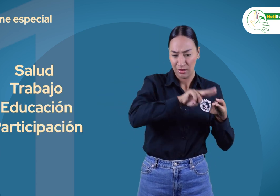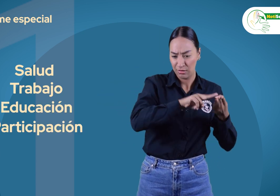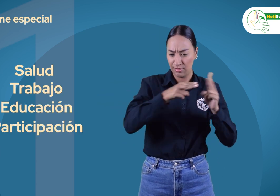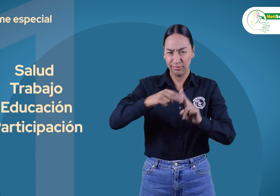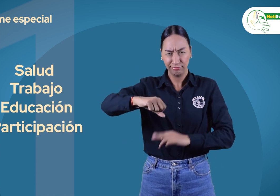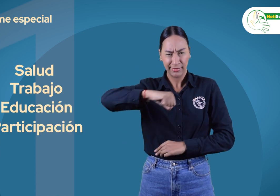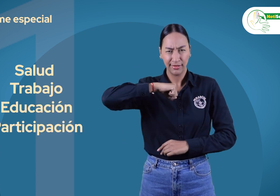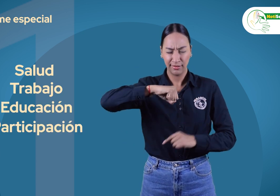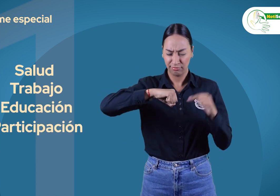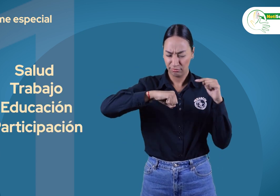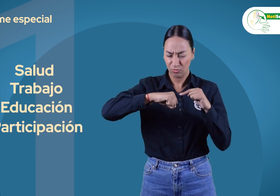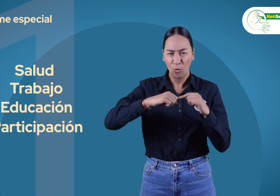etc.